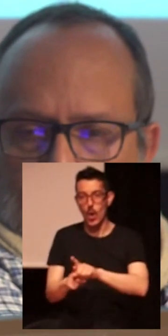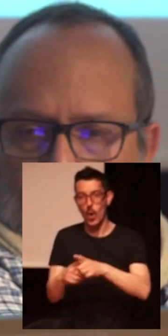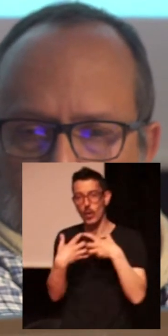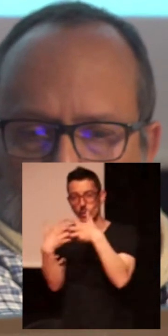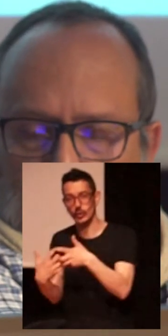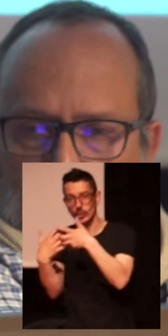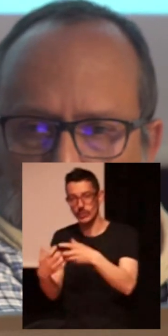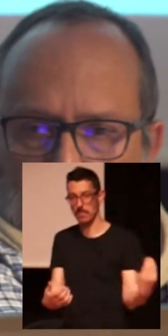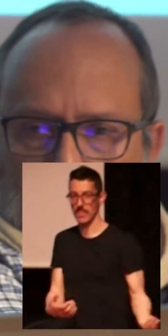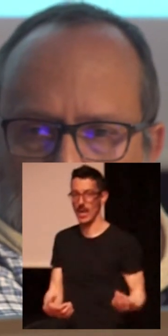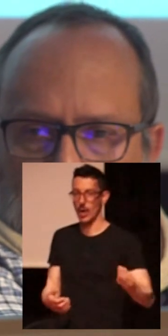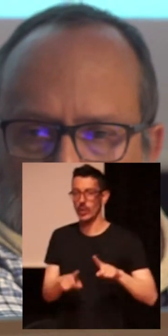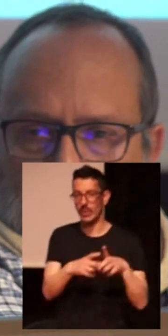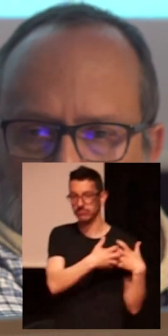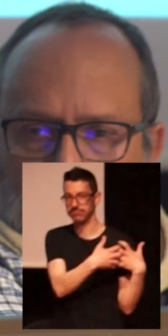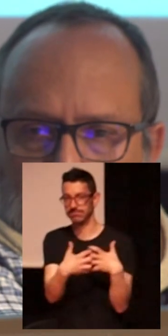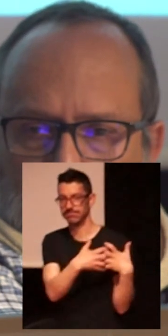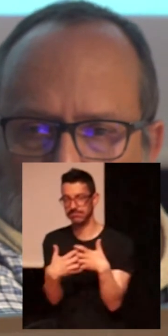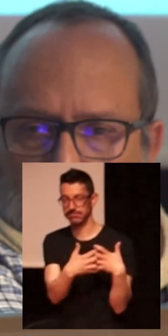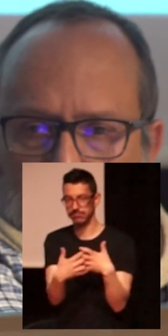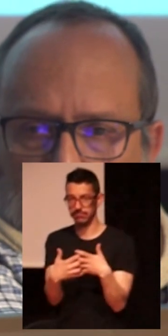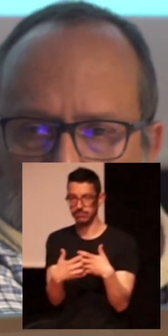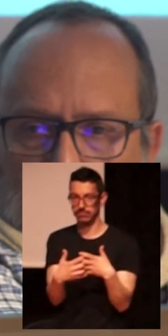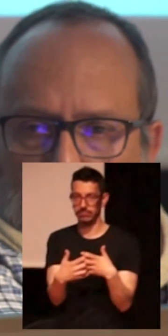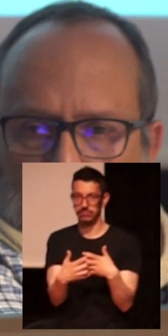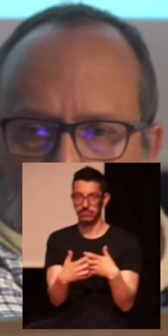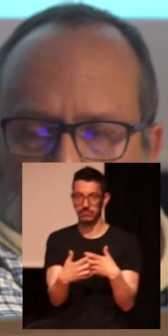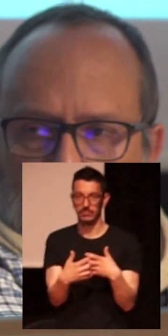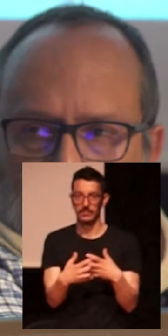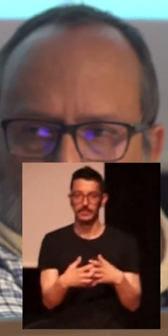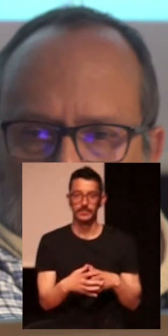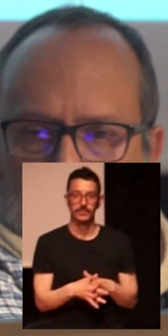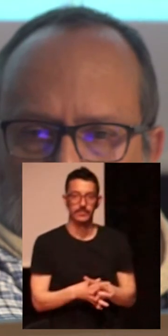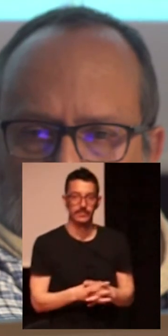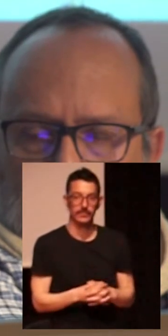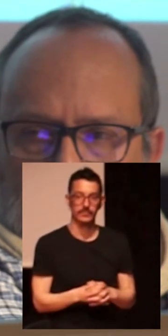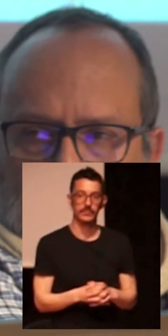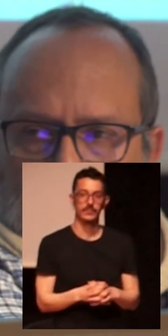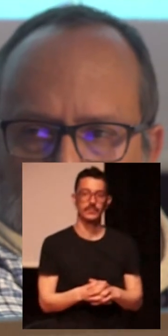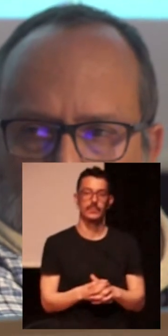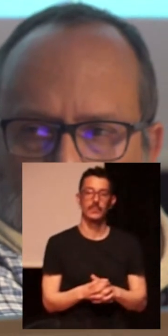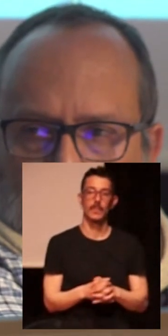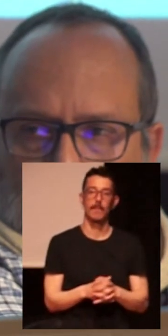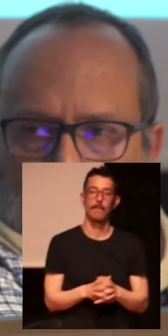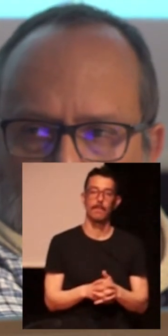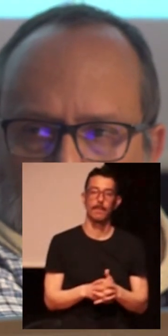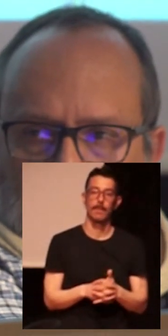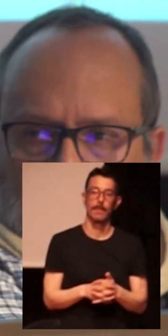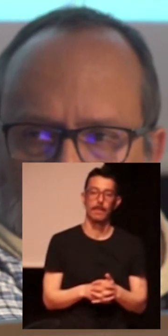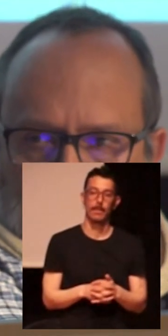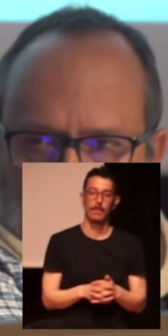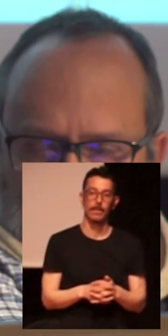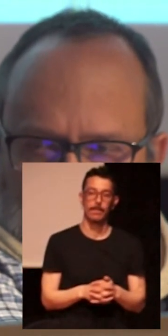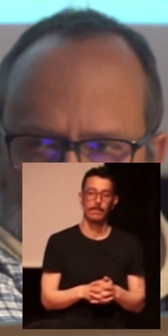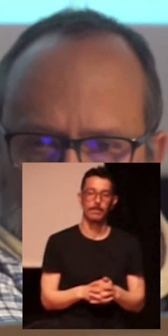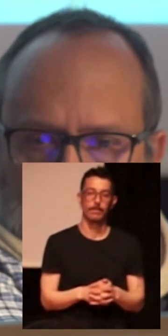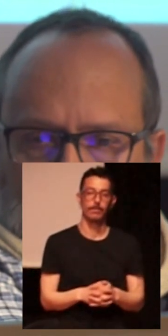U igual a U no es solamente bueno para la prevención de nuevas infecciones, sino que además es bueno para combatir el estigma.